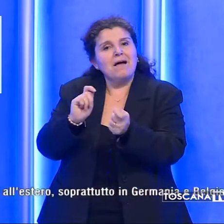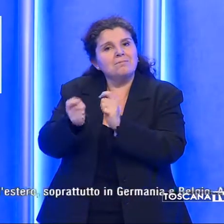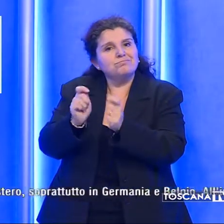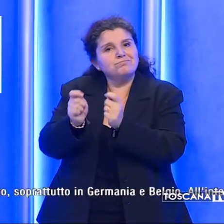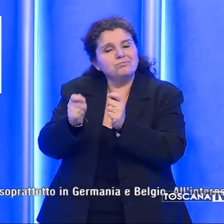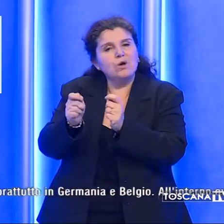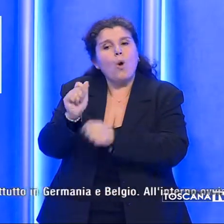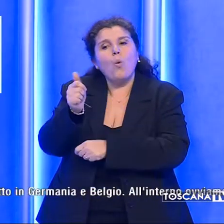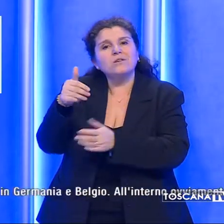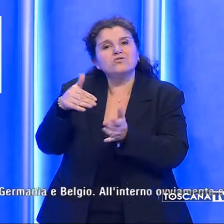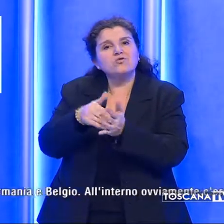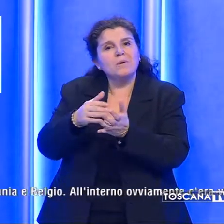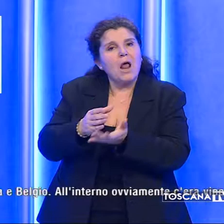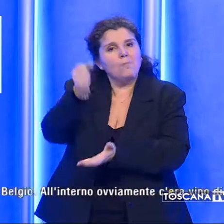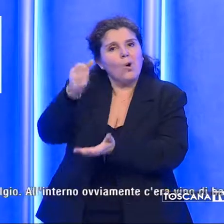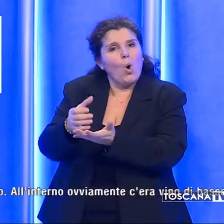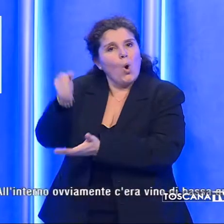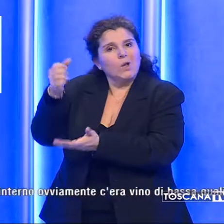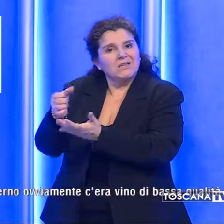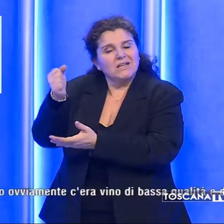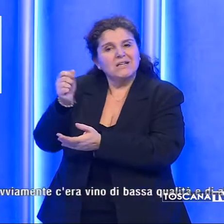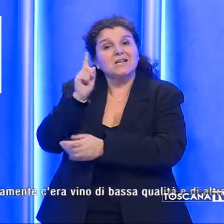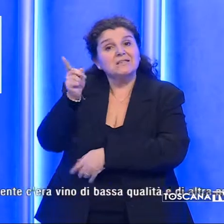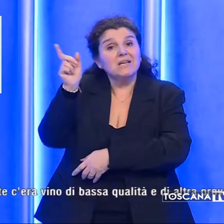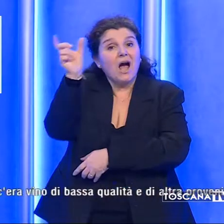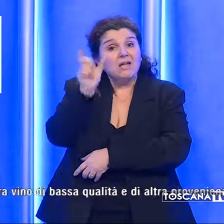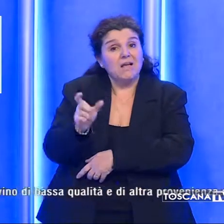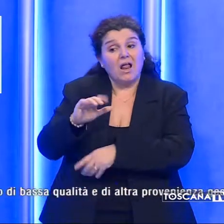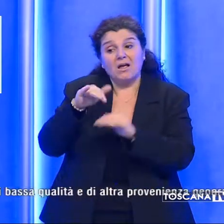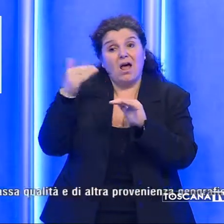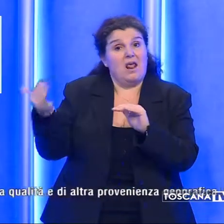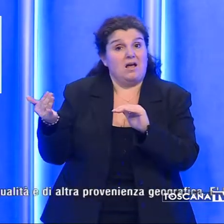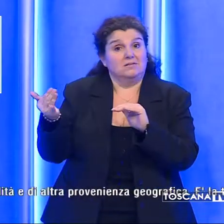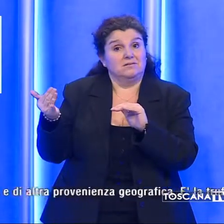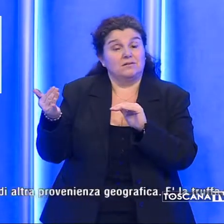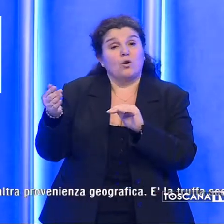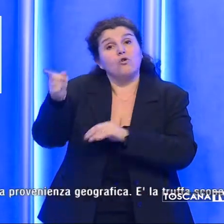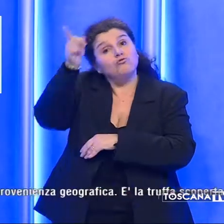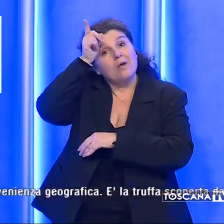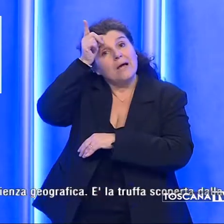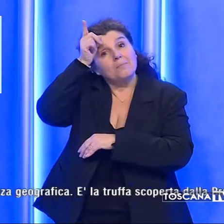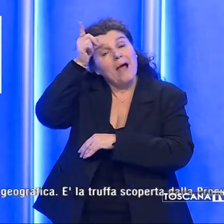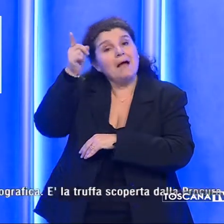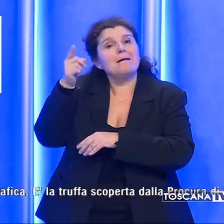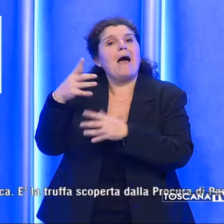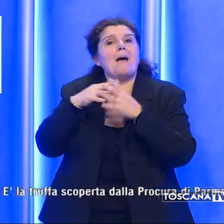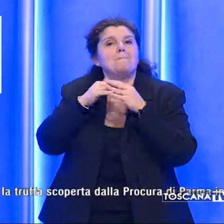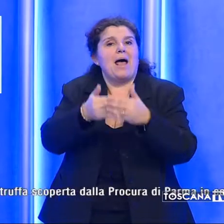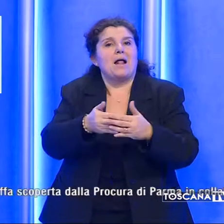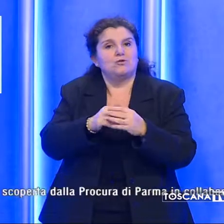almeno 11.000 bottiglie sia in Italia che all'estero, soprattutto in Germania e Belgio.